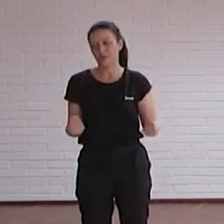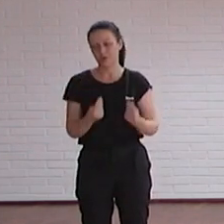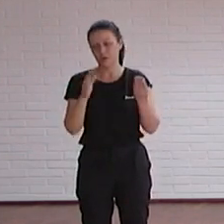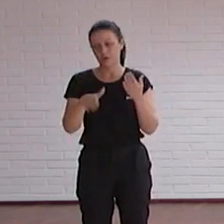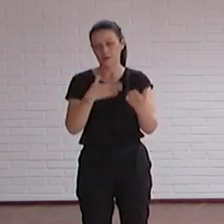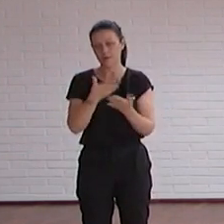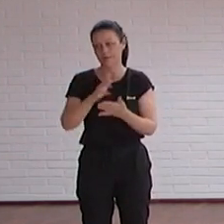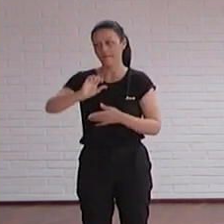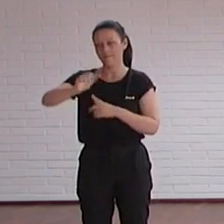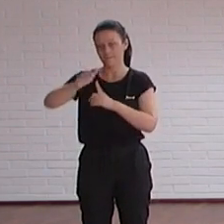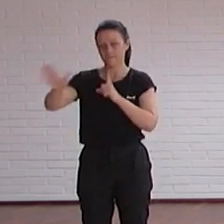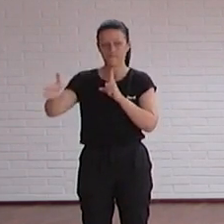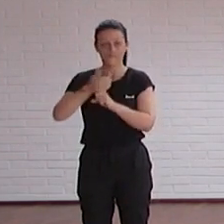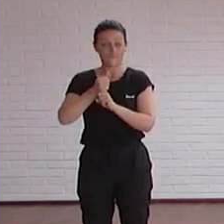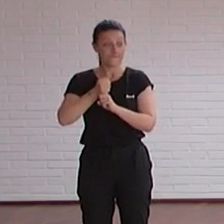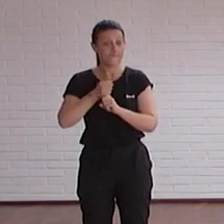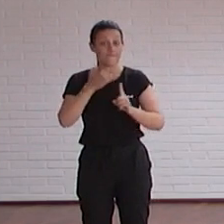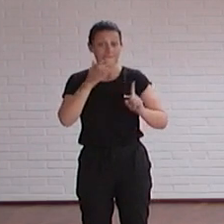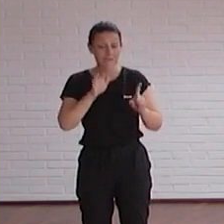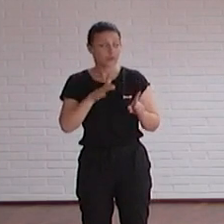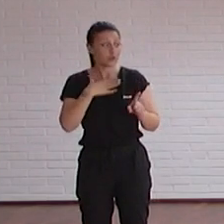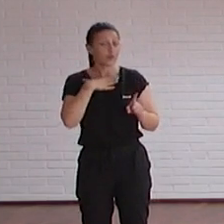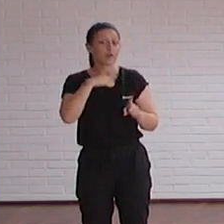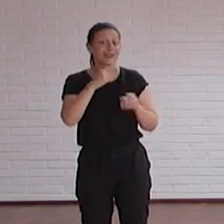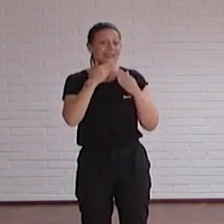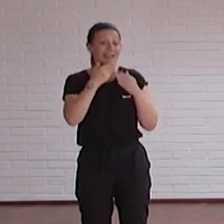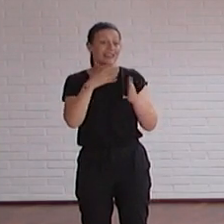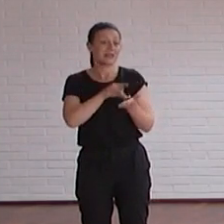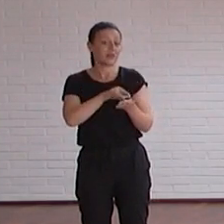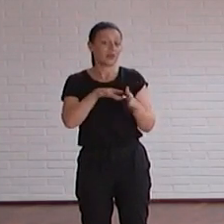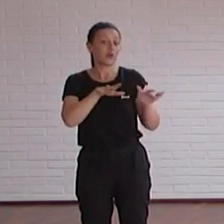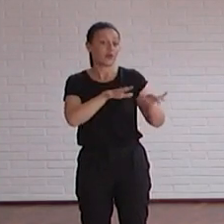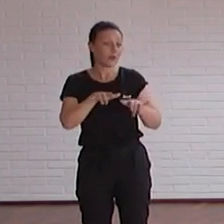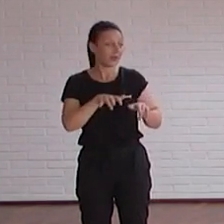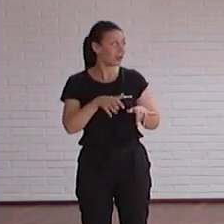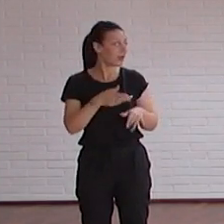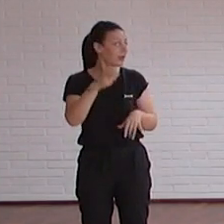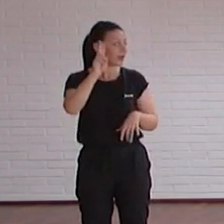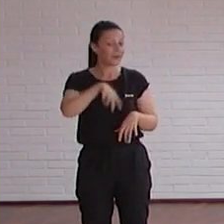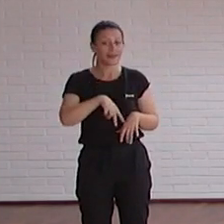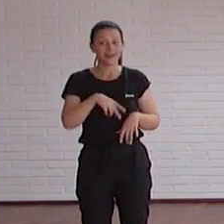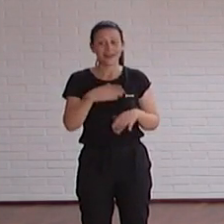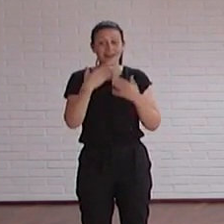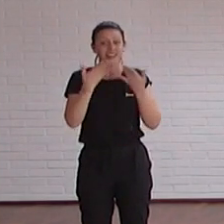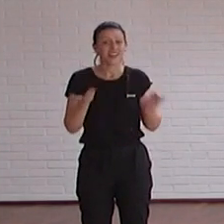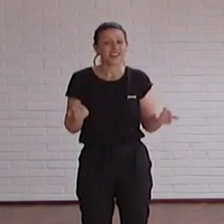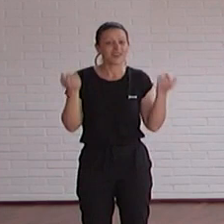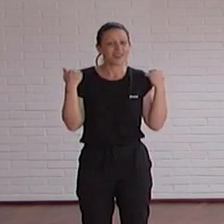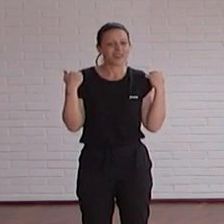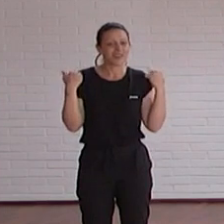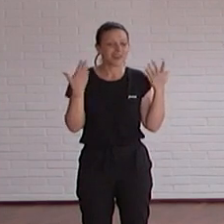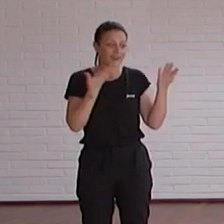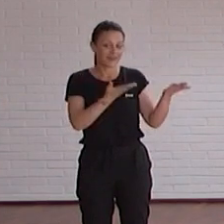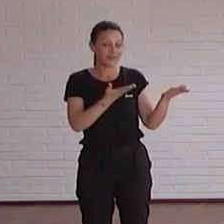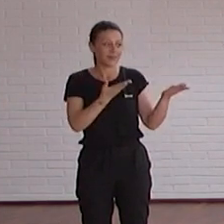hasta esta nota y bueno, esto también ha sido posible gracias al servicio de informática, así que agradecer a quien ha venido en representación de todo el